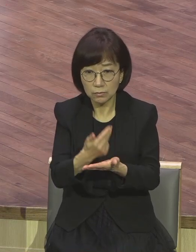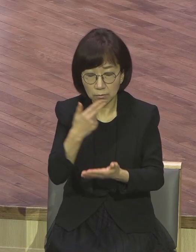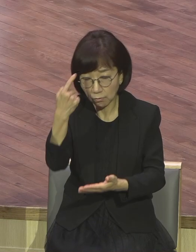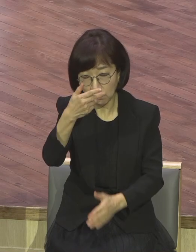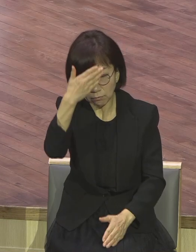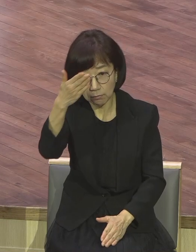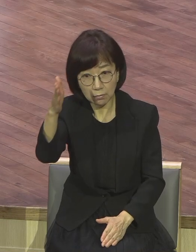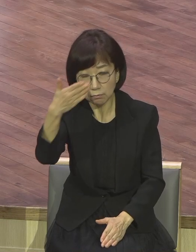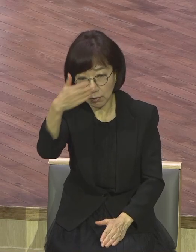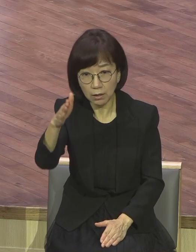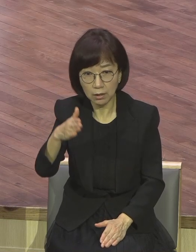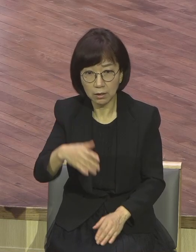길을 죽여.